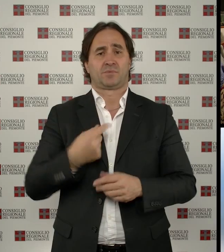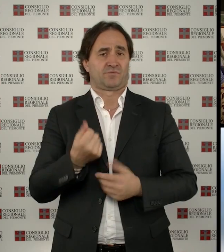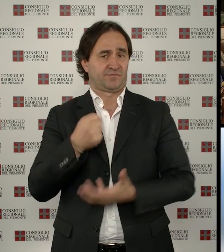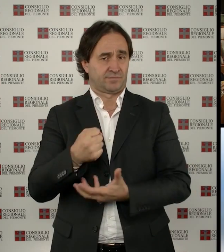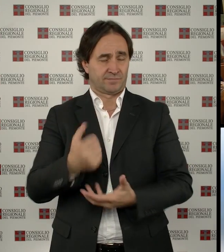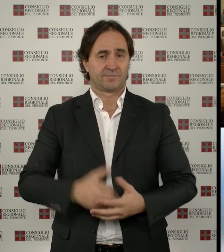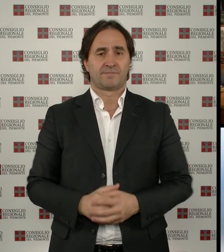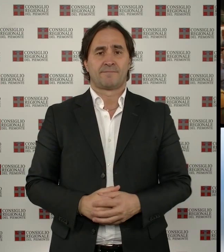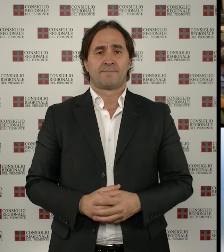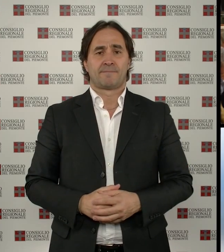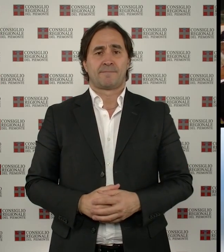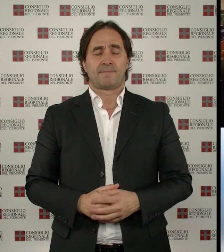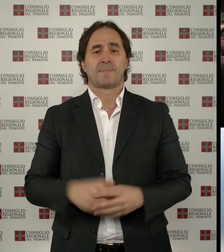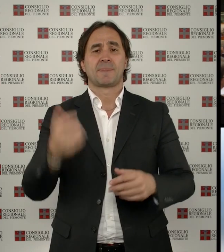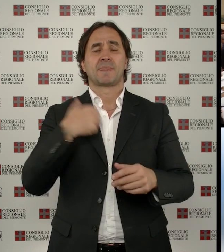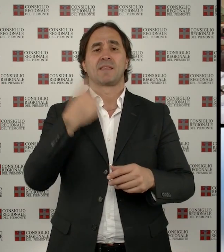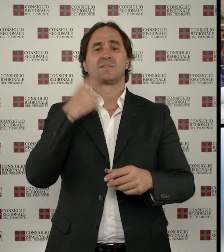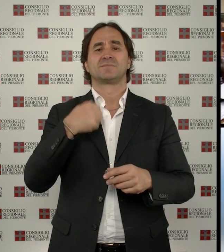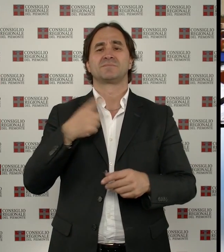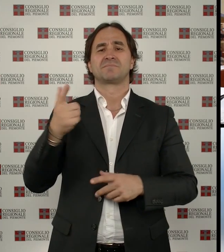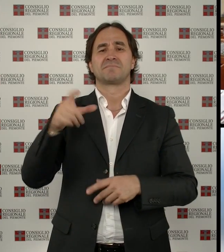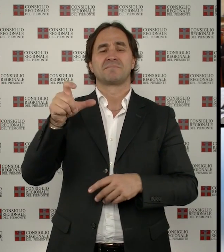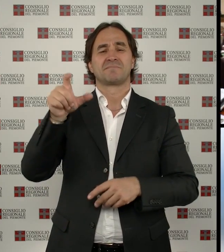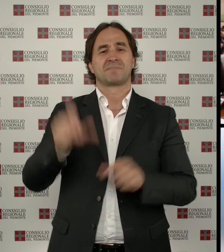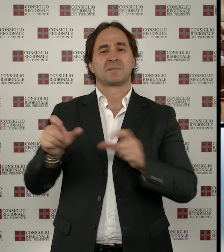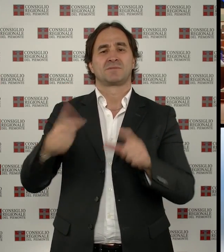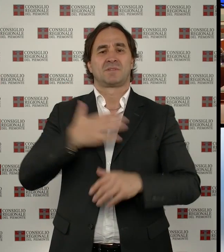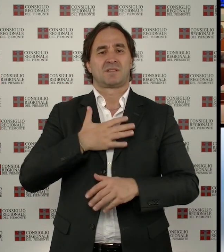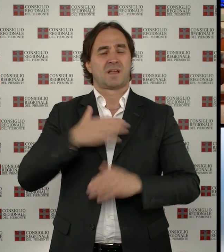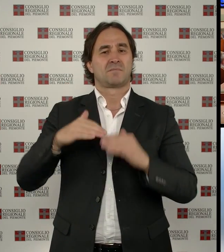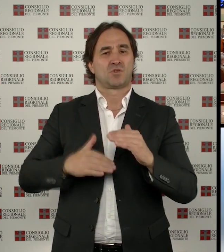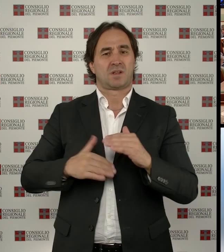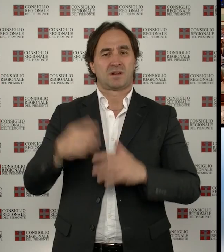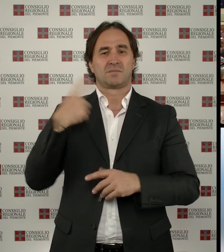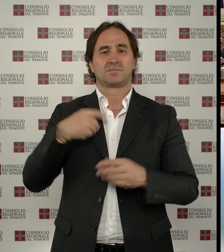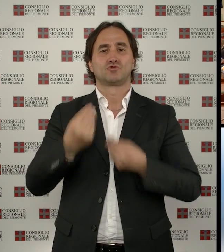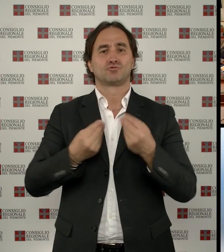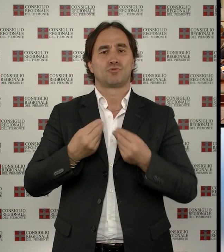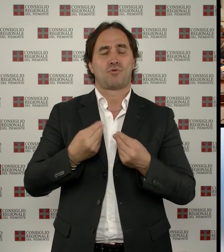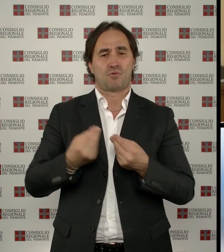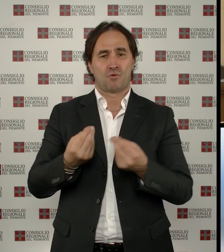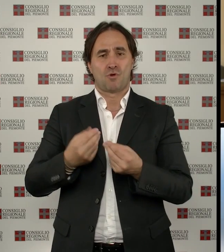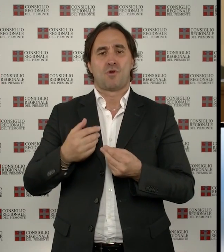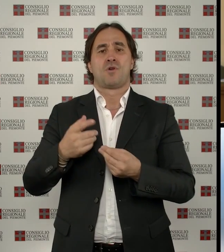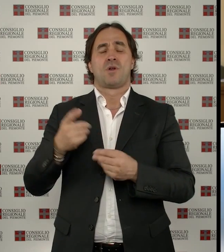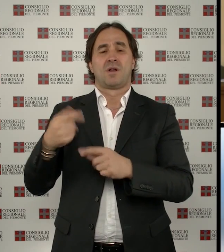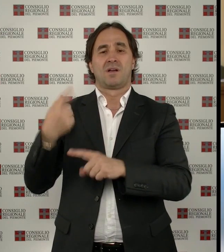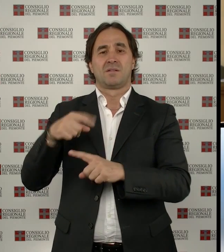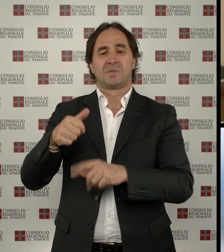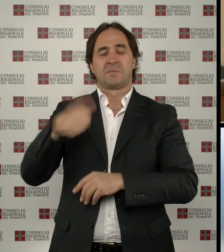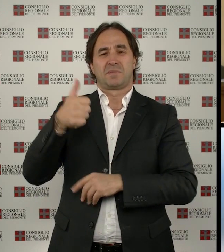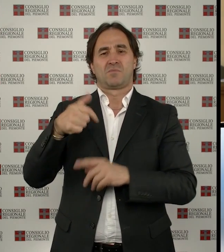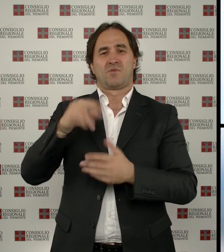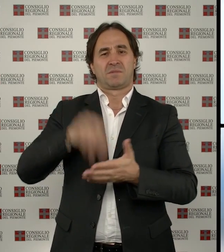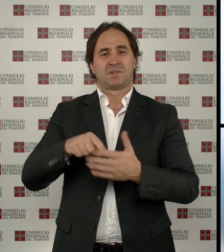Alzare la guardia contro la diffusione tra i minorenni di slot machine e gioco d'azzardo. Lo chiede un ordine del giorno, primo firmatario Gabriele